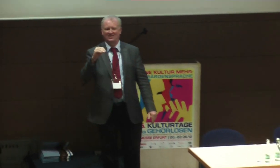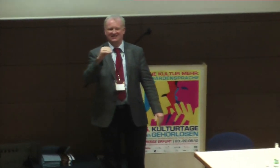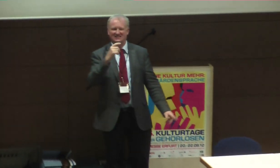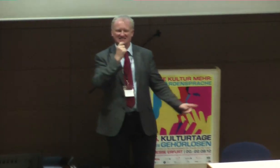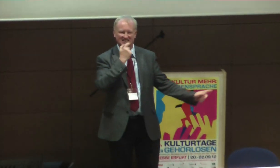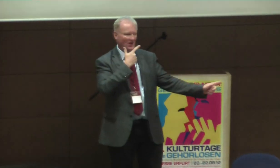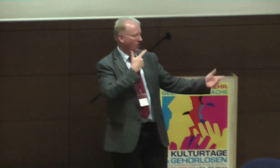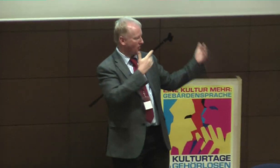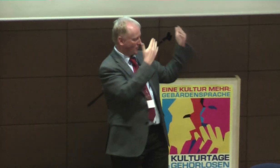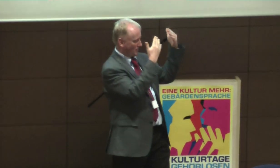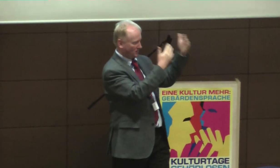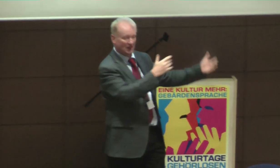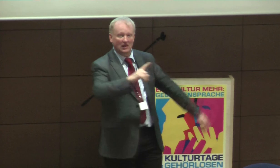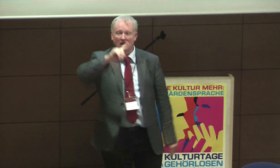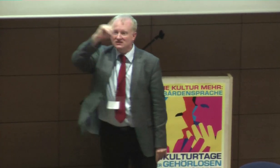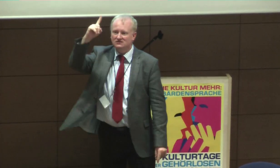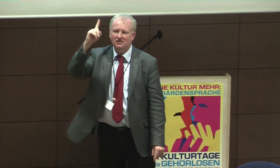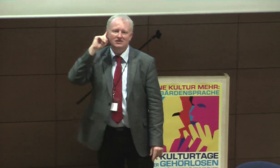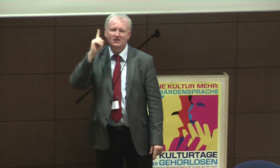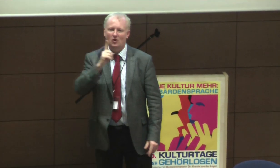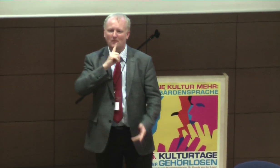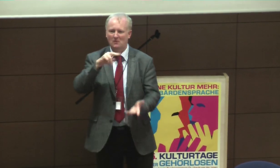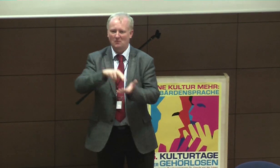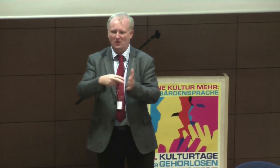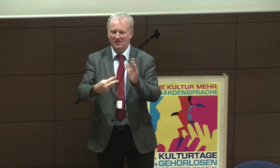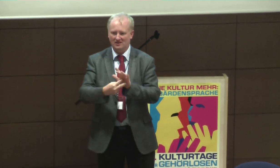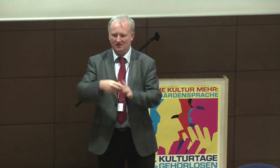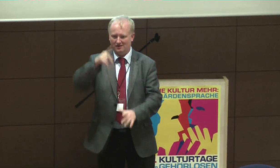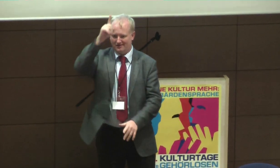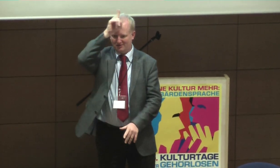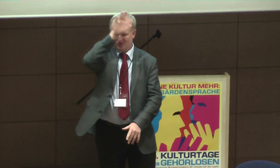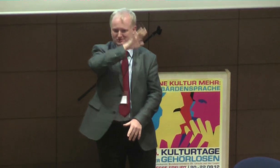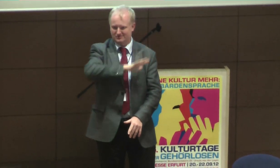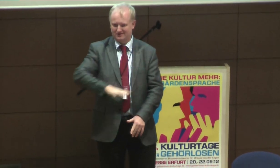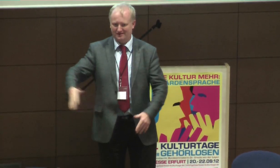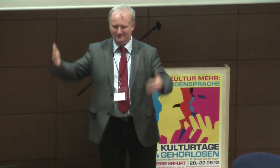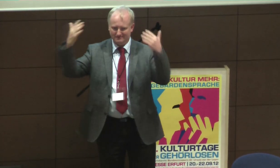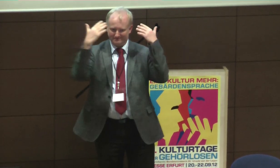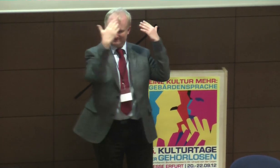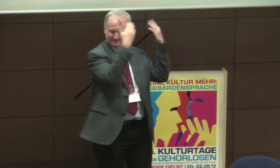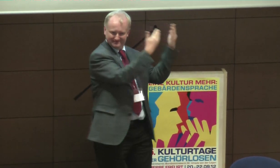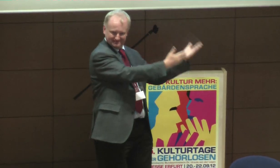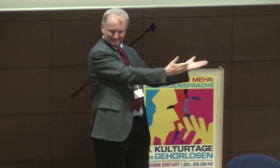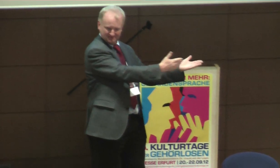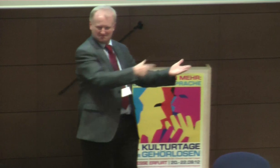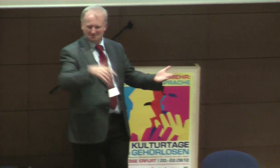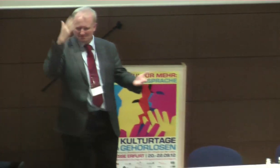Der Referente ist Martin Schulhoff, der erste Trau-Politiker in ganz Deutschland. Herzlich willkommen.